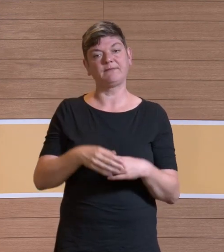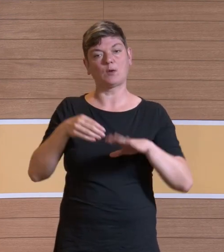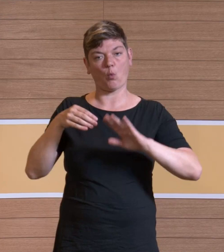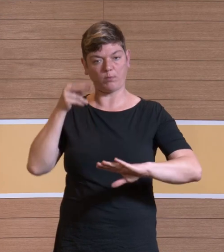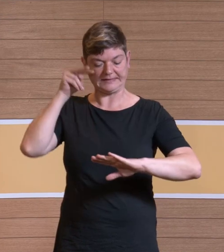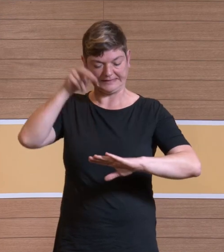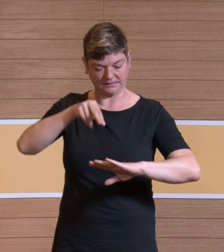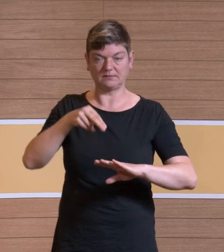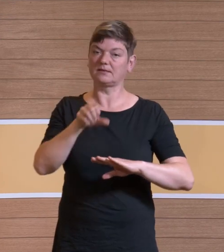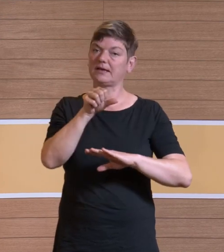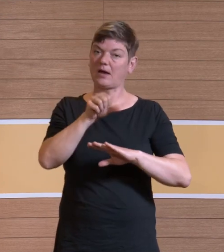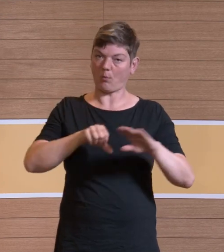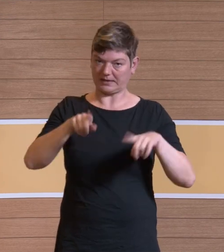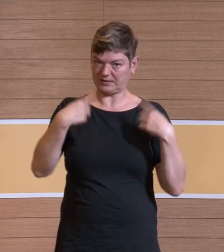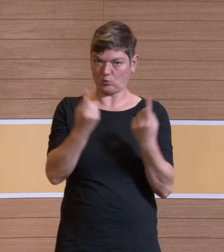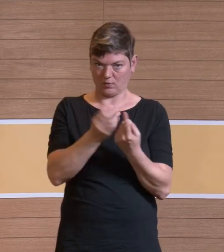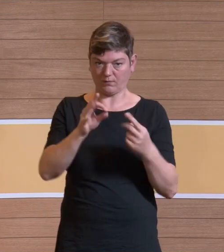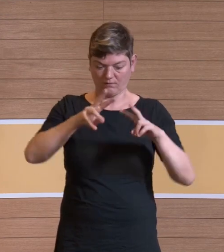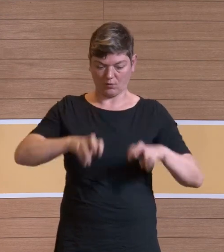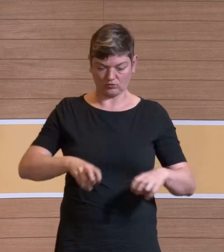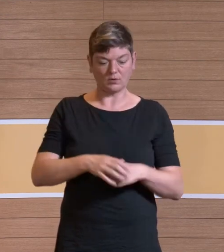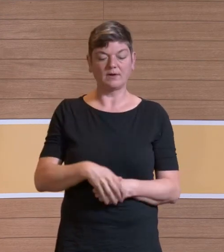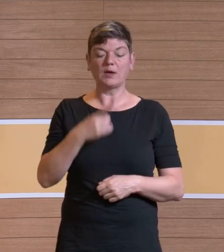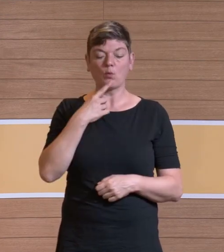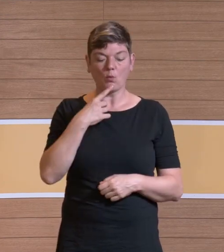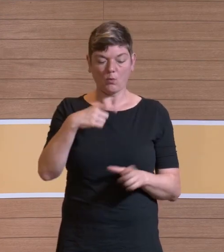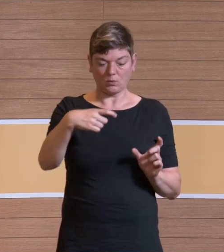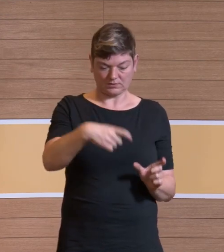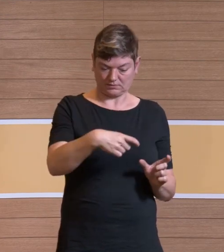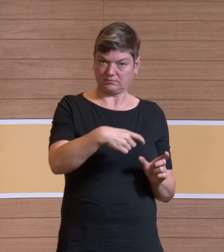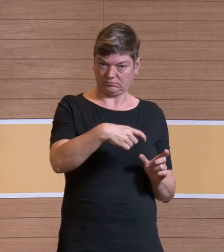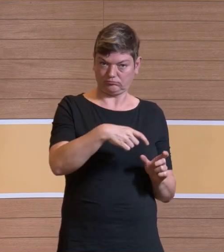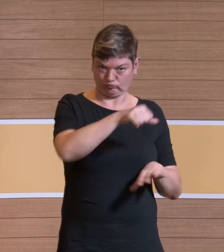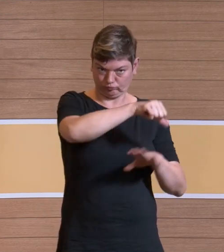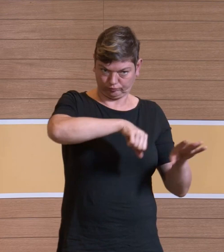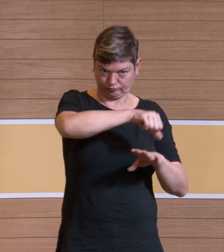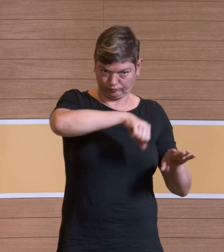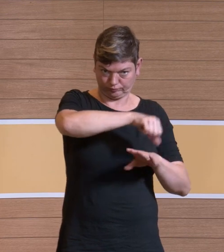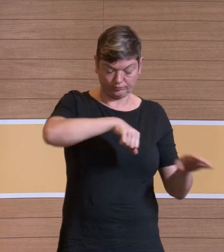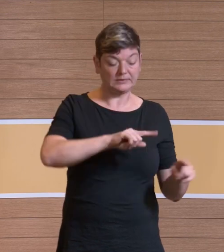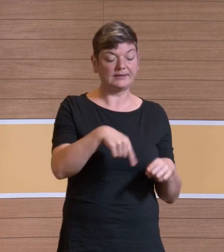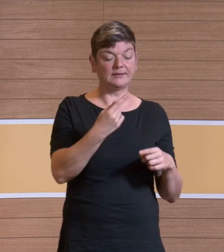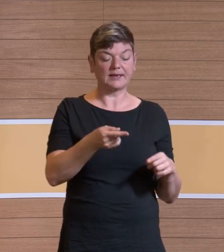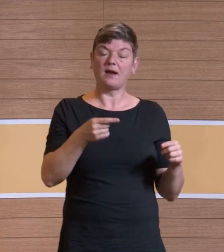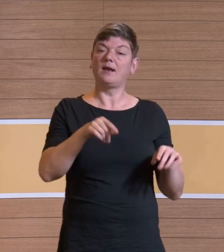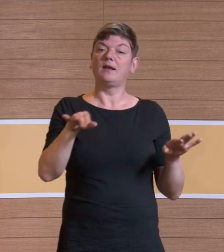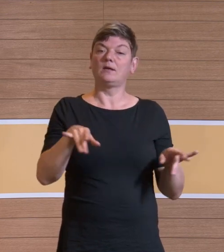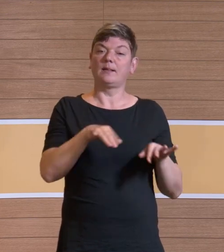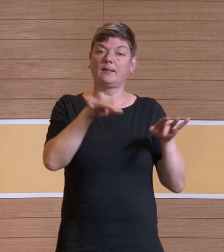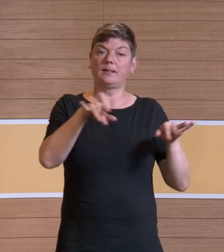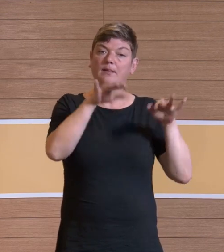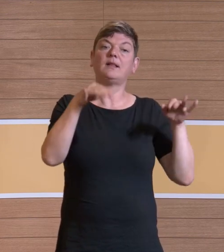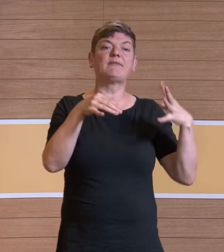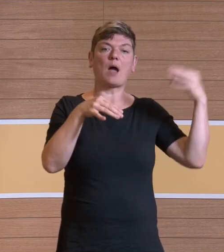Indem wir das an der Position, die rot dargestellt ist, wurden diese Schnitte durchgeführt. Dann wandert die ganze Luft zu einer Absaugung. Und diese